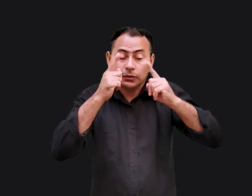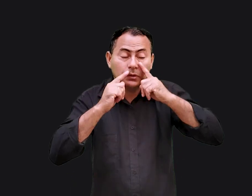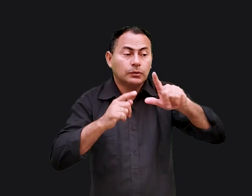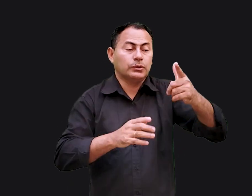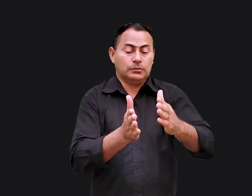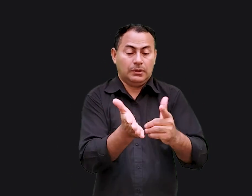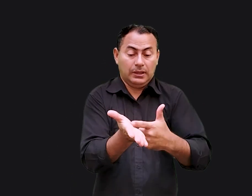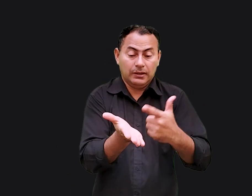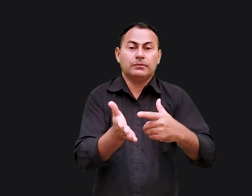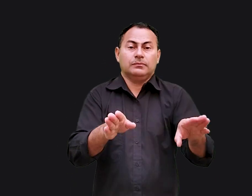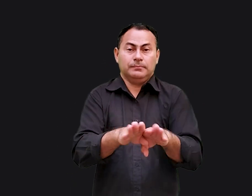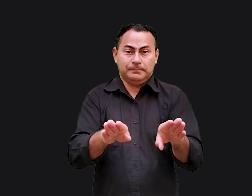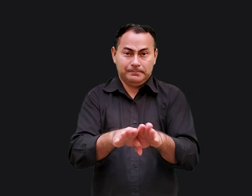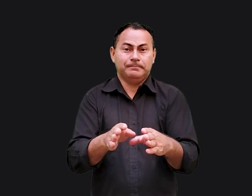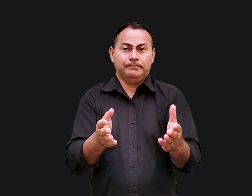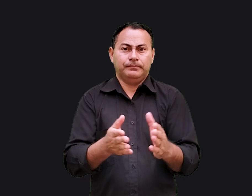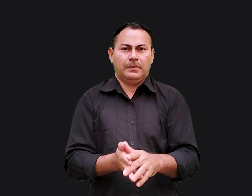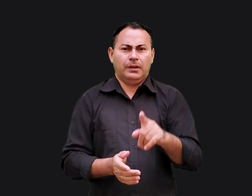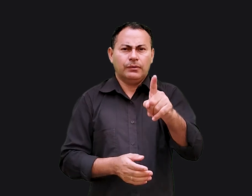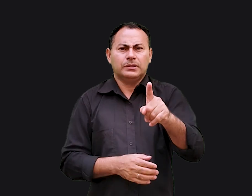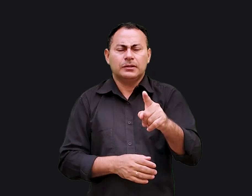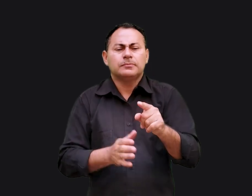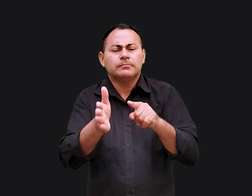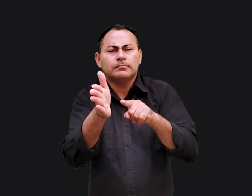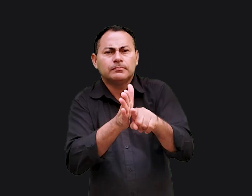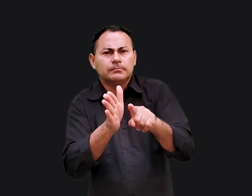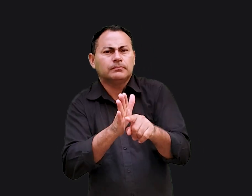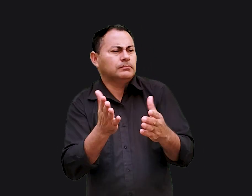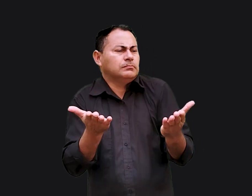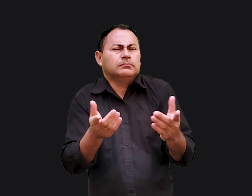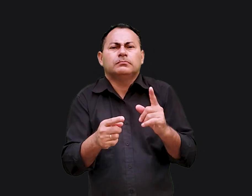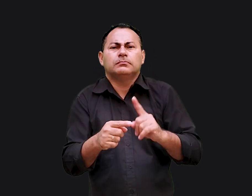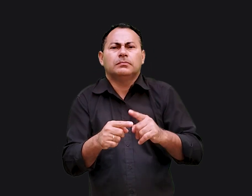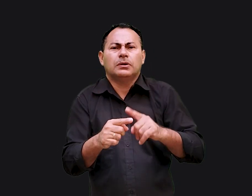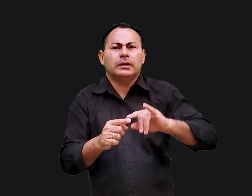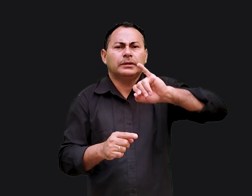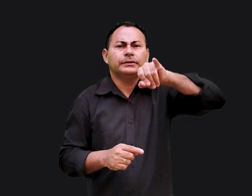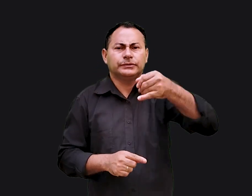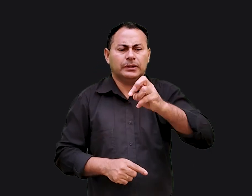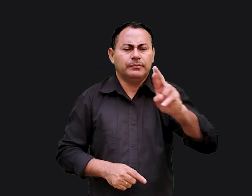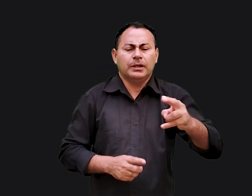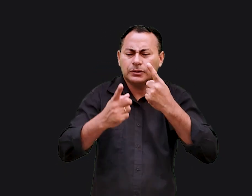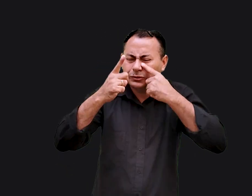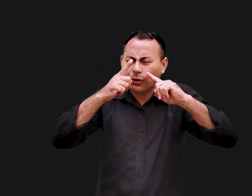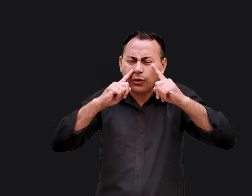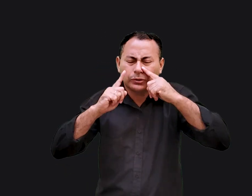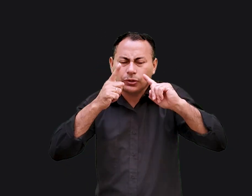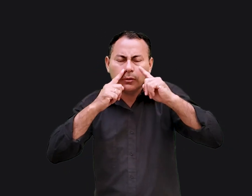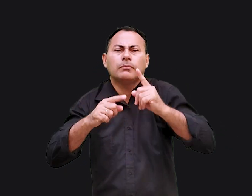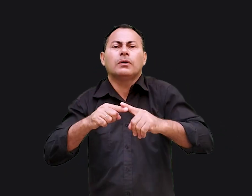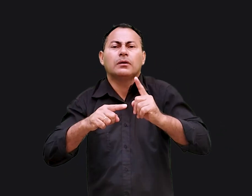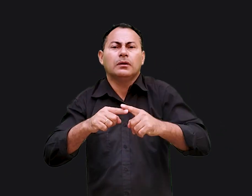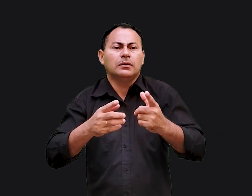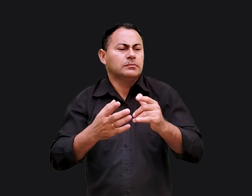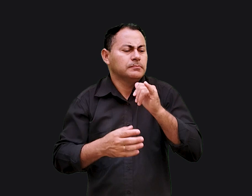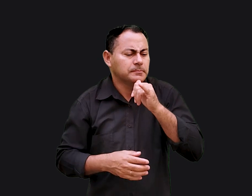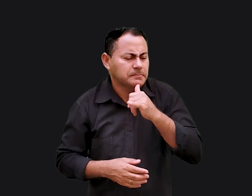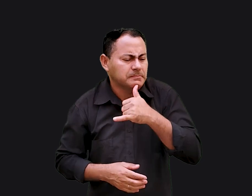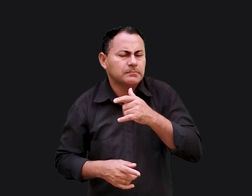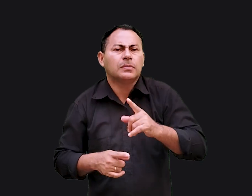chorando neste outro livro também. Você deve estar se perguntando, mas por que Jeremias chorou tanto? Por que ele estava